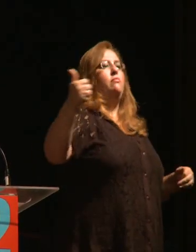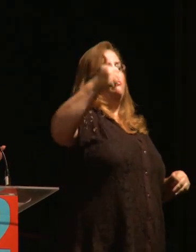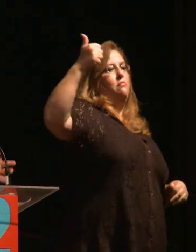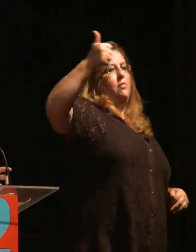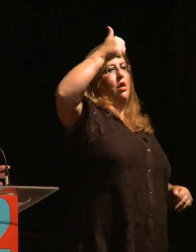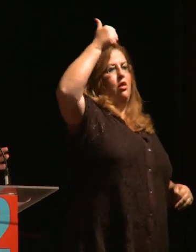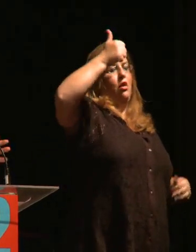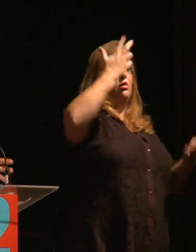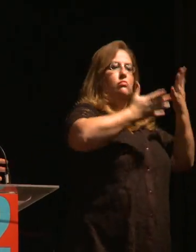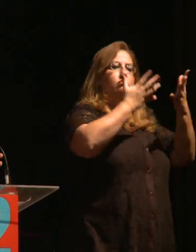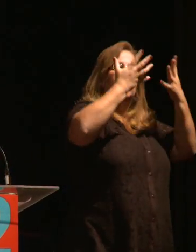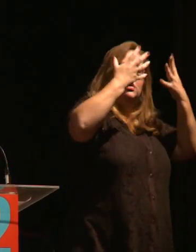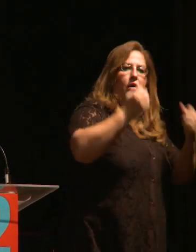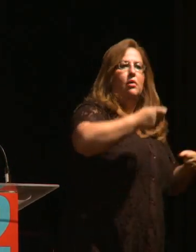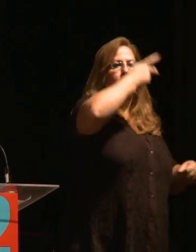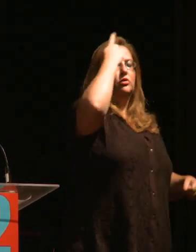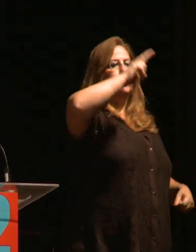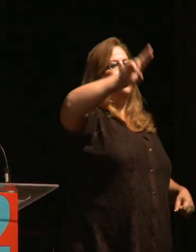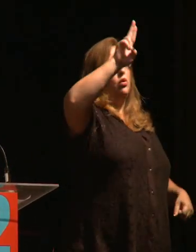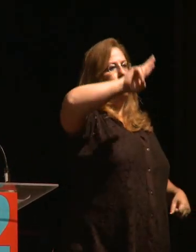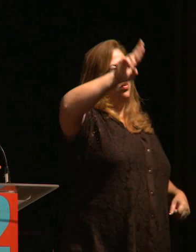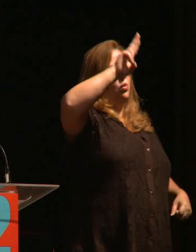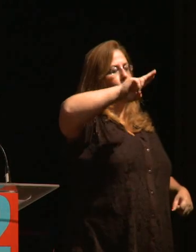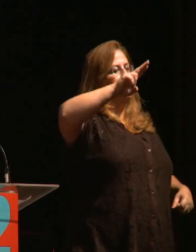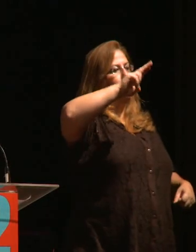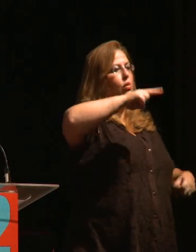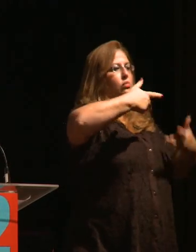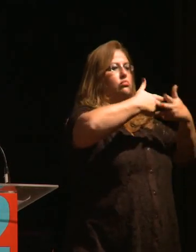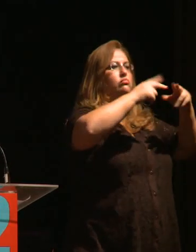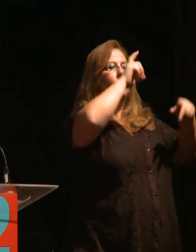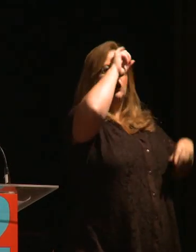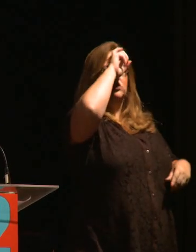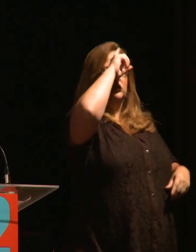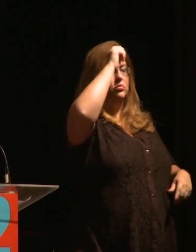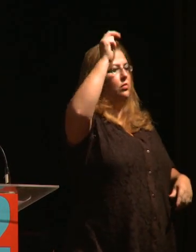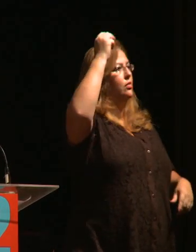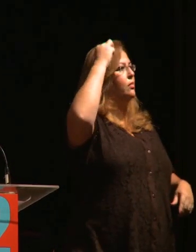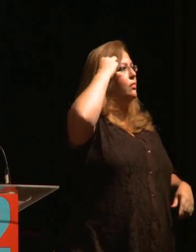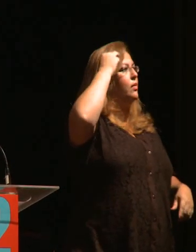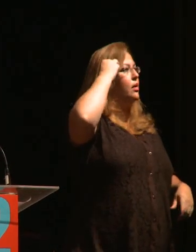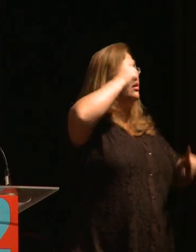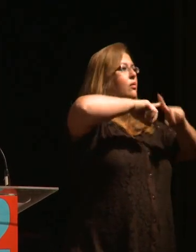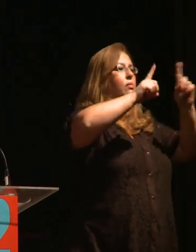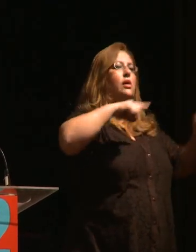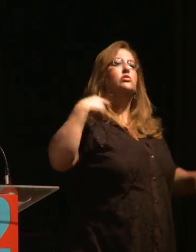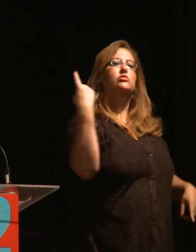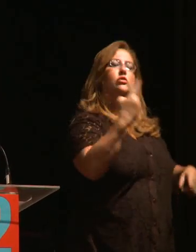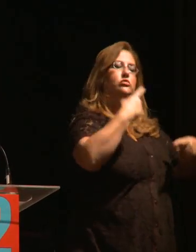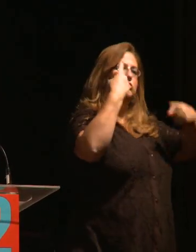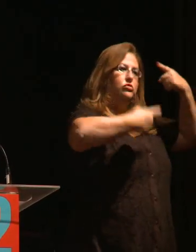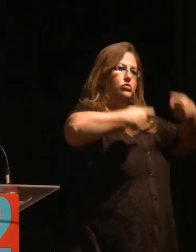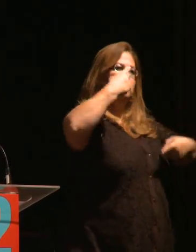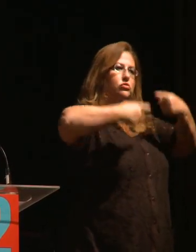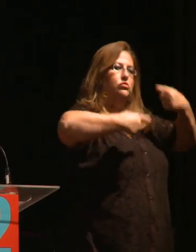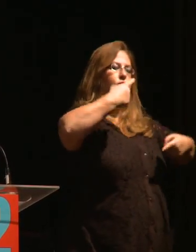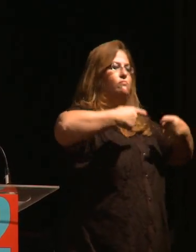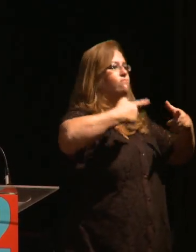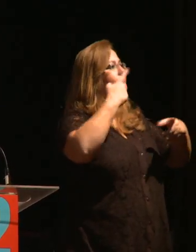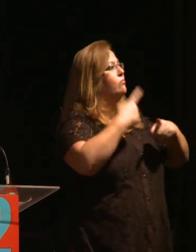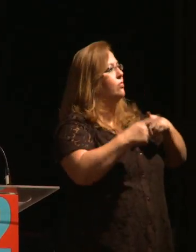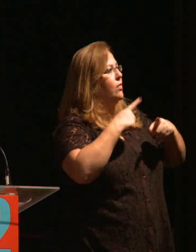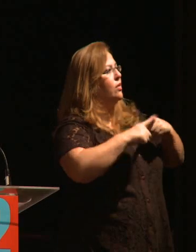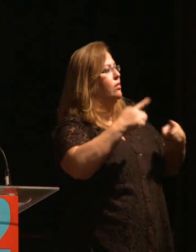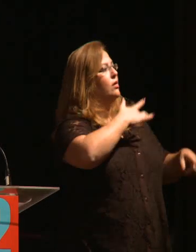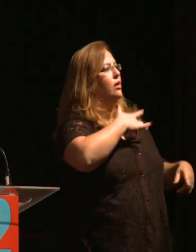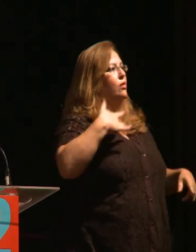para acolher o usuário da rede de saúde mental, do serviço de saúde mental. Mas quando a gente discute luta antimanicomial e saúde